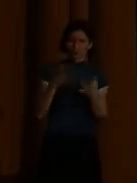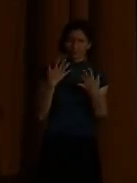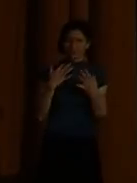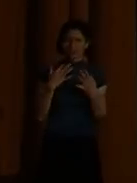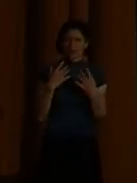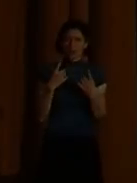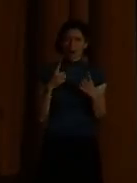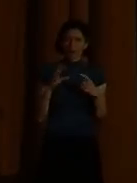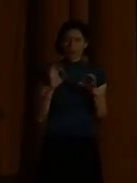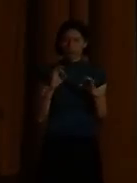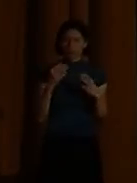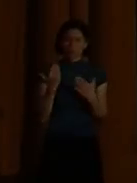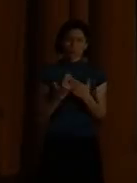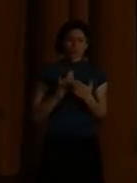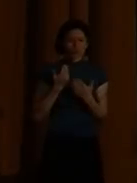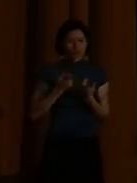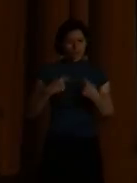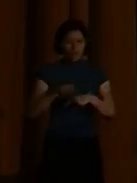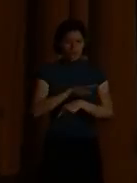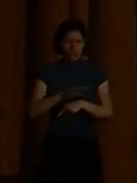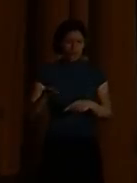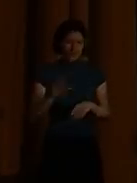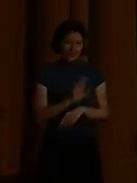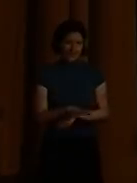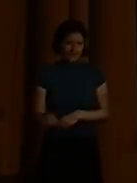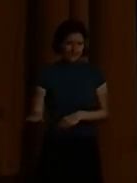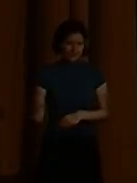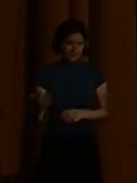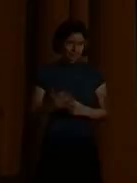Jeder von Ihnen ist ja nicht nur Lehrer und Lehrerin.